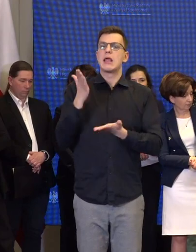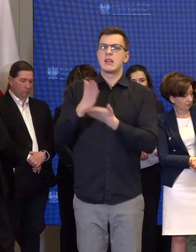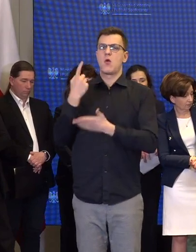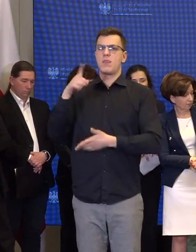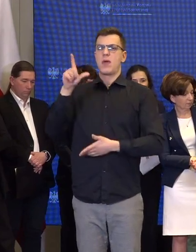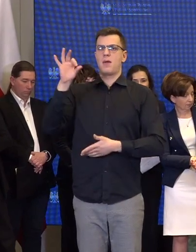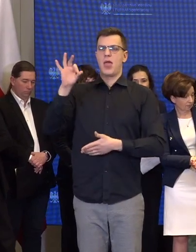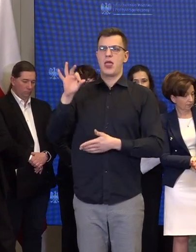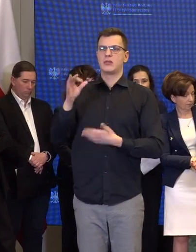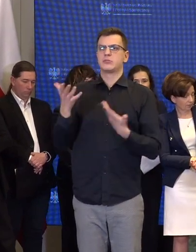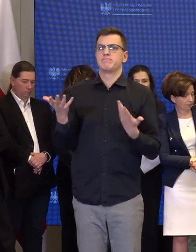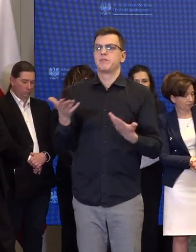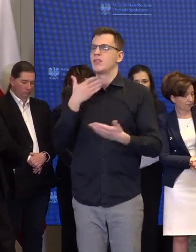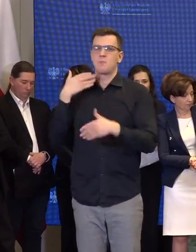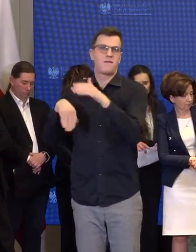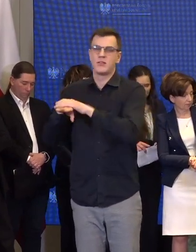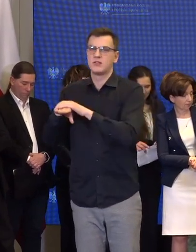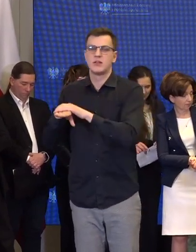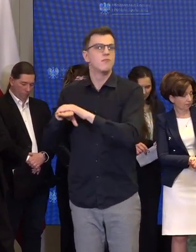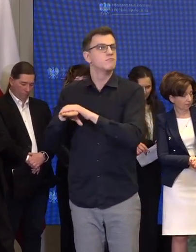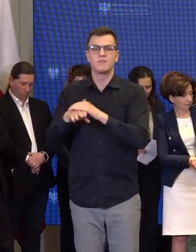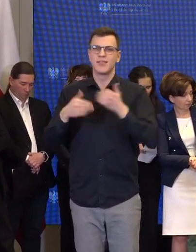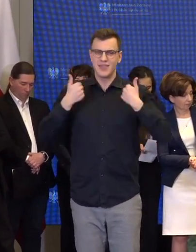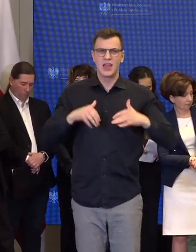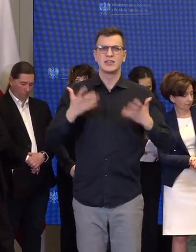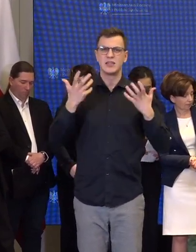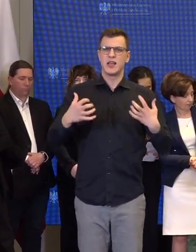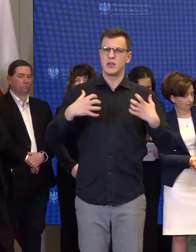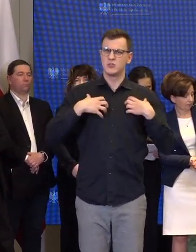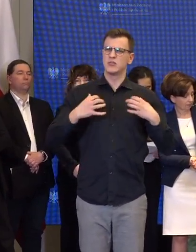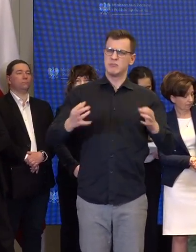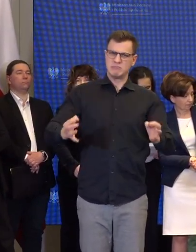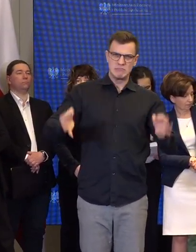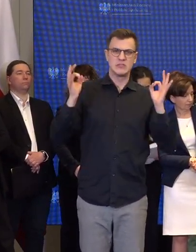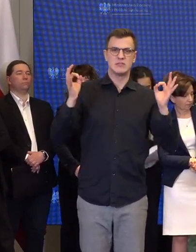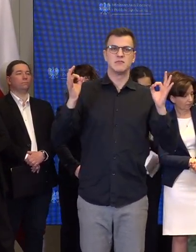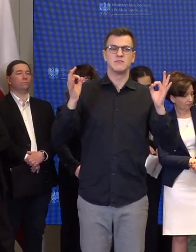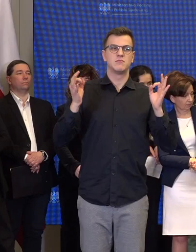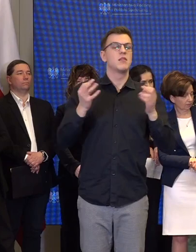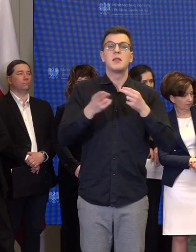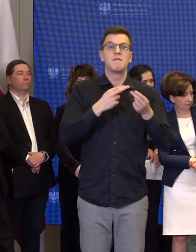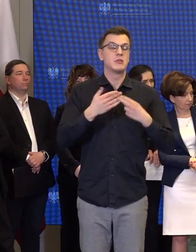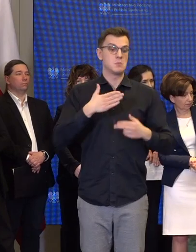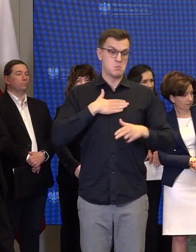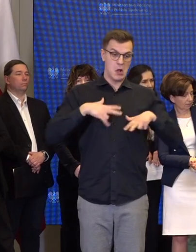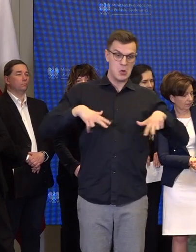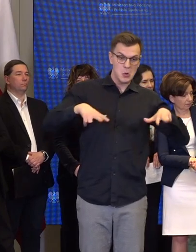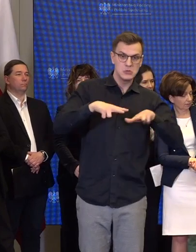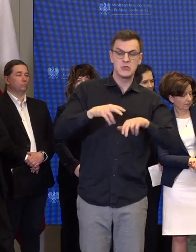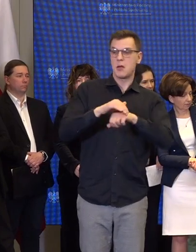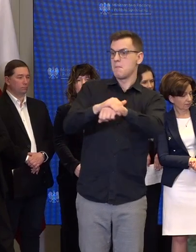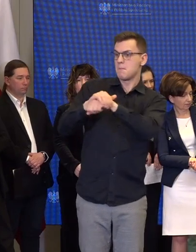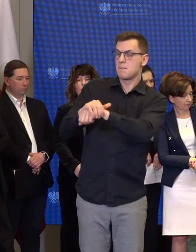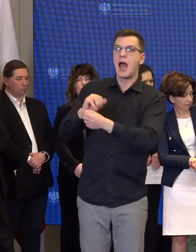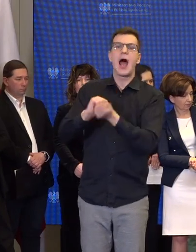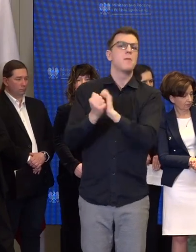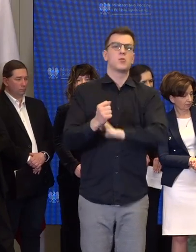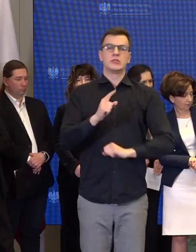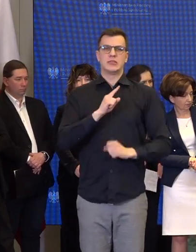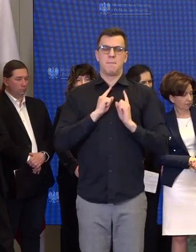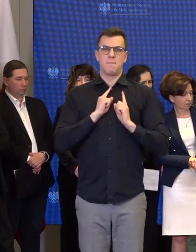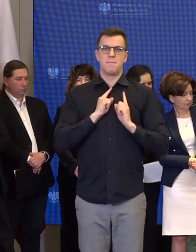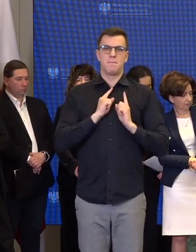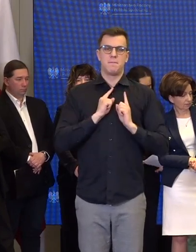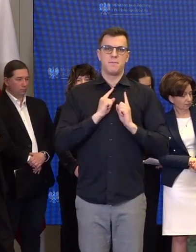My chcemy godnego życia, bez względu na to, czy mamy bliskich, rodziny, czy jesteśmy sami na tym